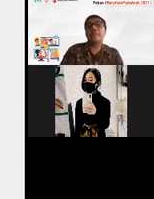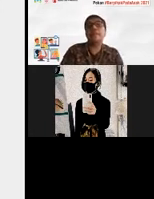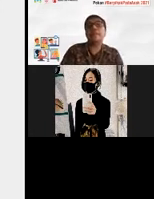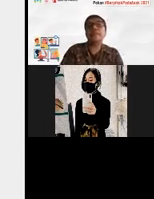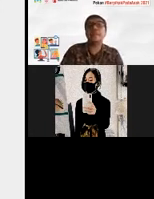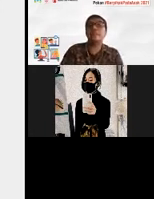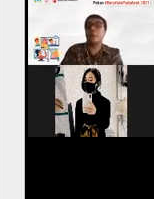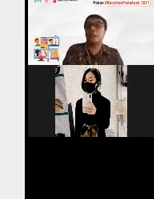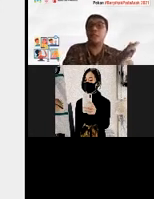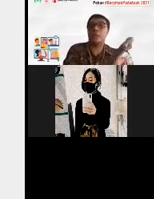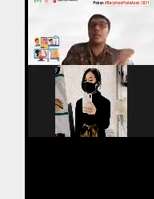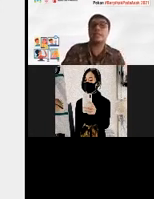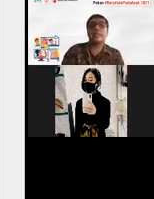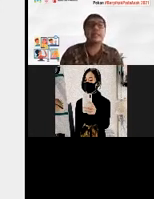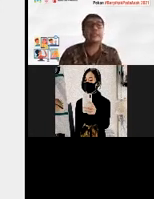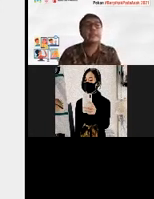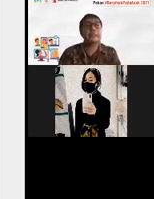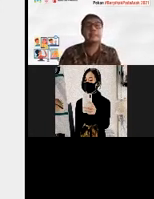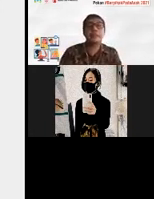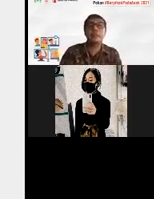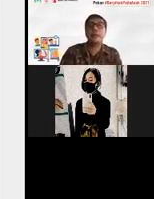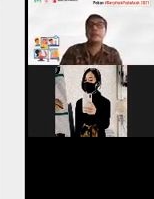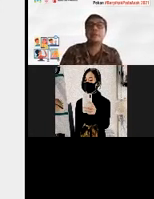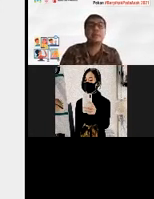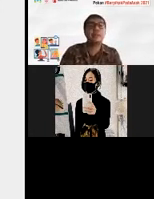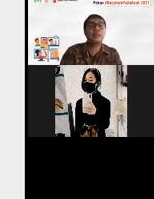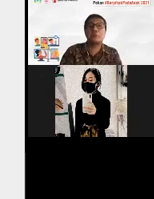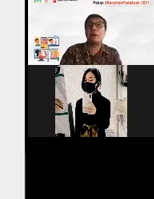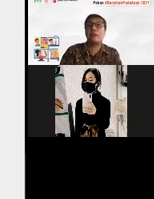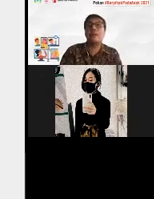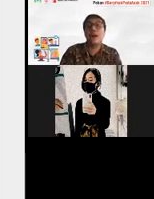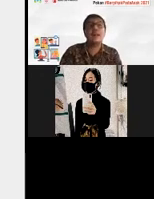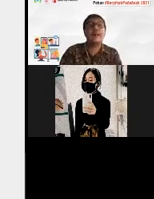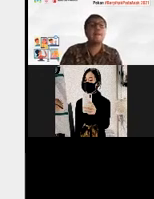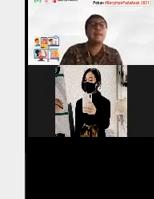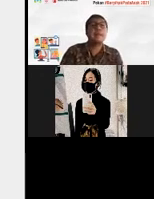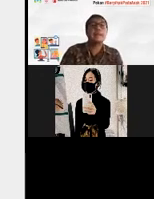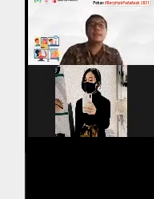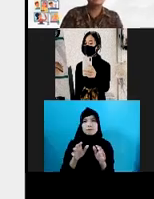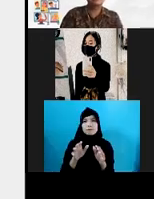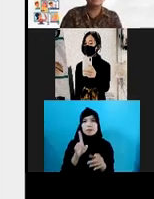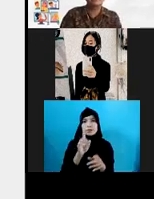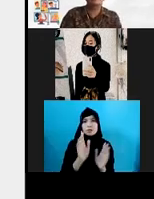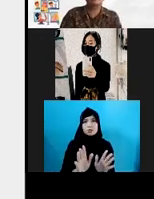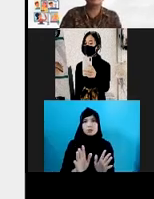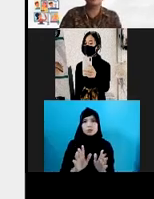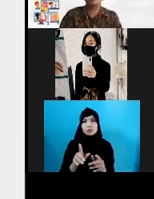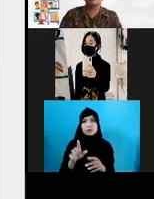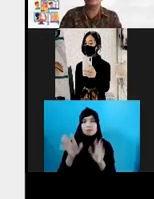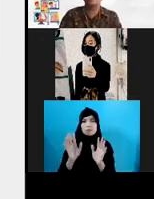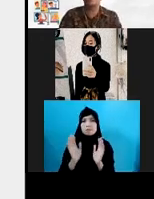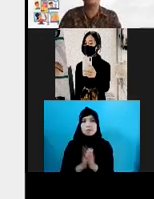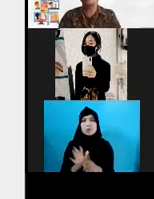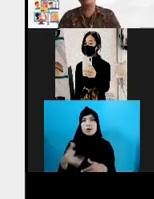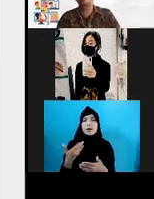Peradilan pidana kita yang saya sebutkan tadi itu kendala salah satunya. Tidak usah banyak saya sebutkan, tapi banyak hal. Tidak tersedihnya layanan khusus